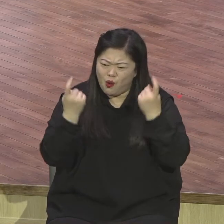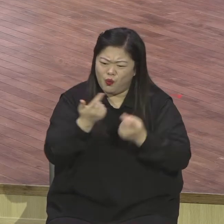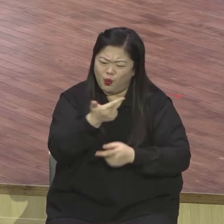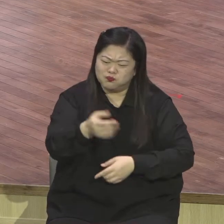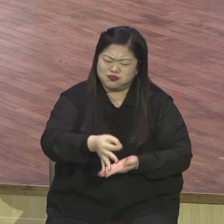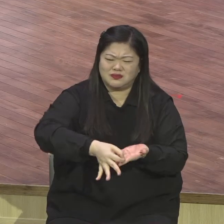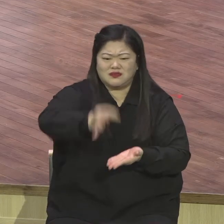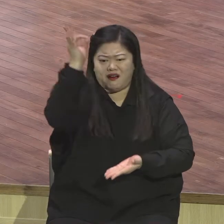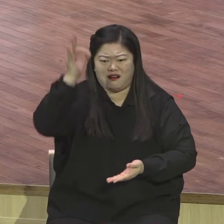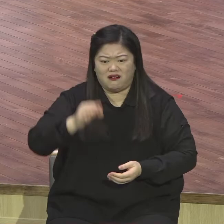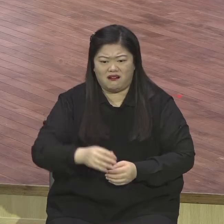그렇게 말했습니다.